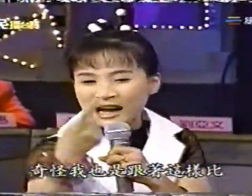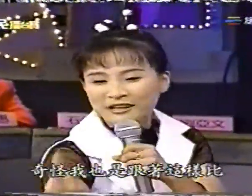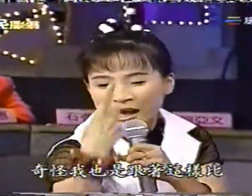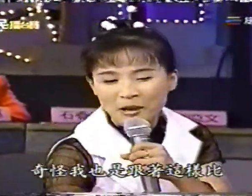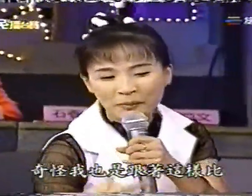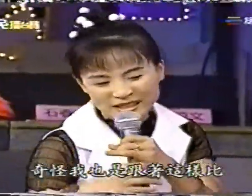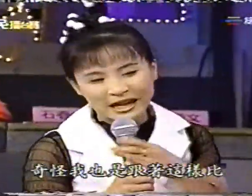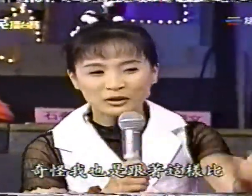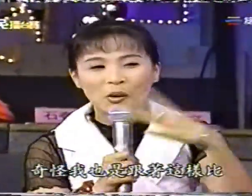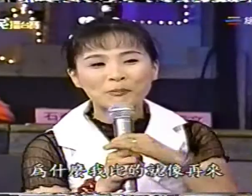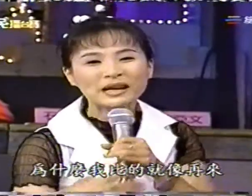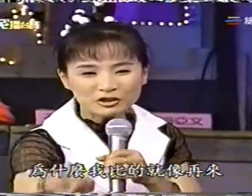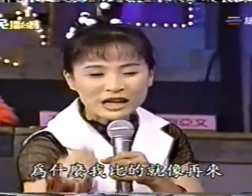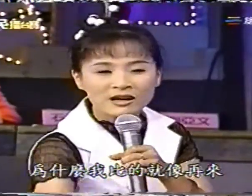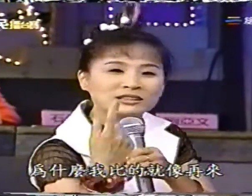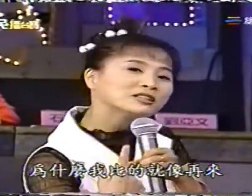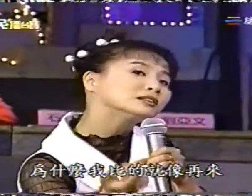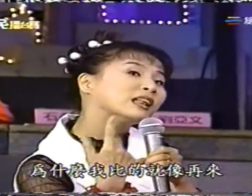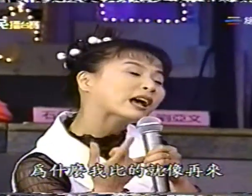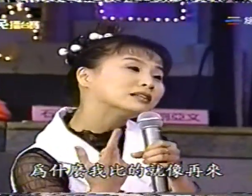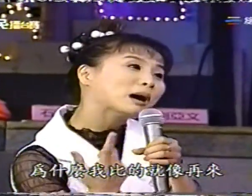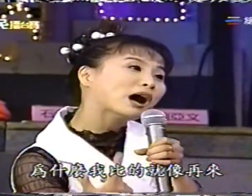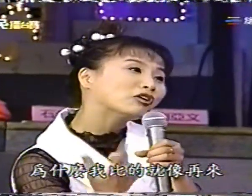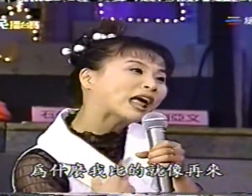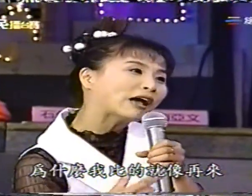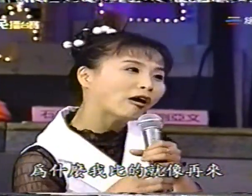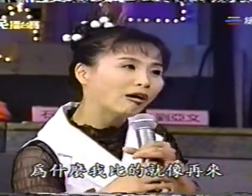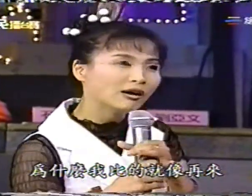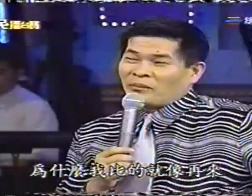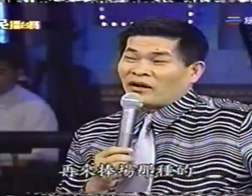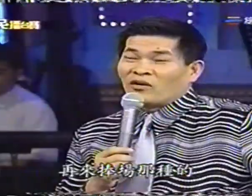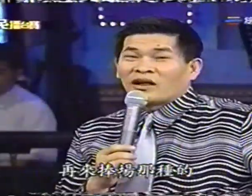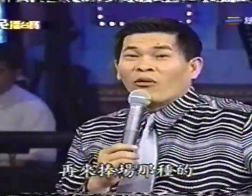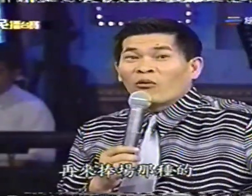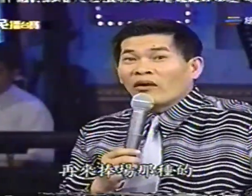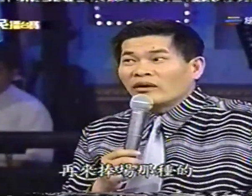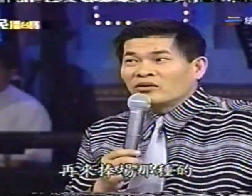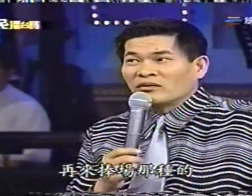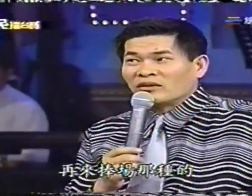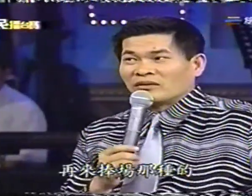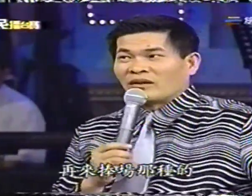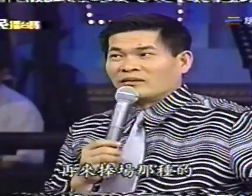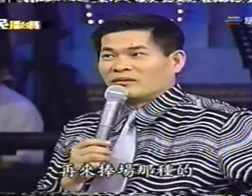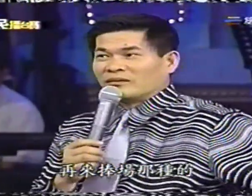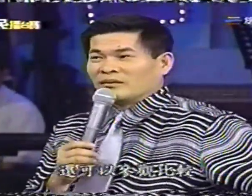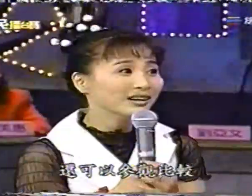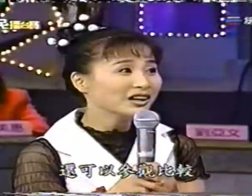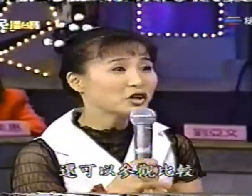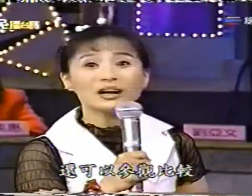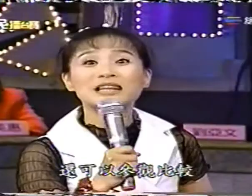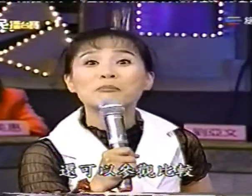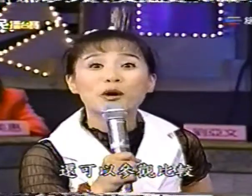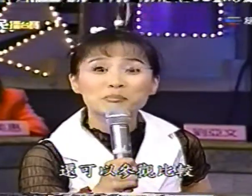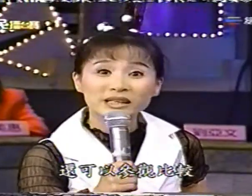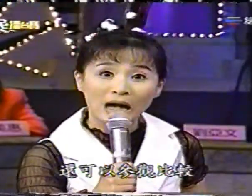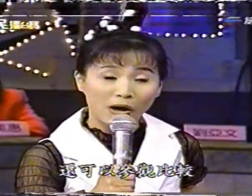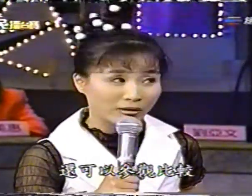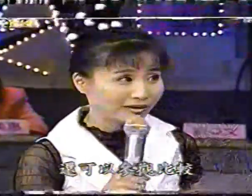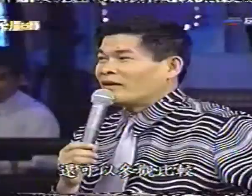我也是這樣斑我斑的就像再來 還來喔再來高官還要參觀必